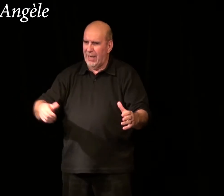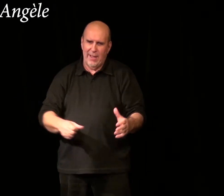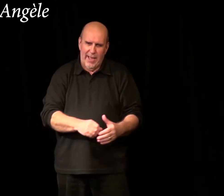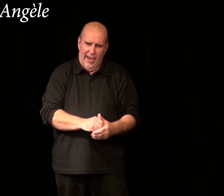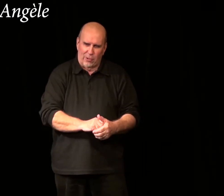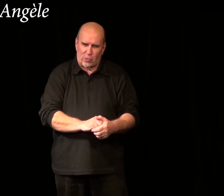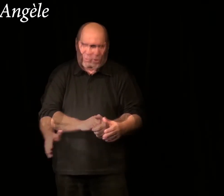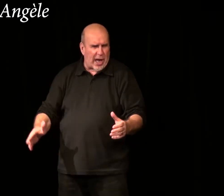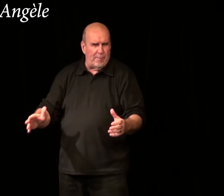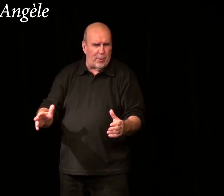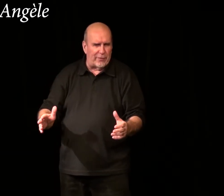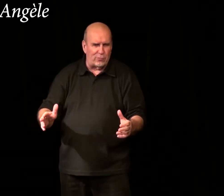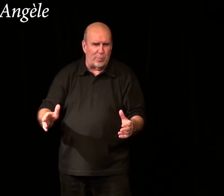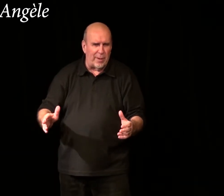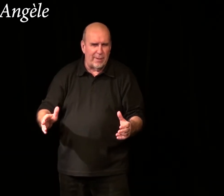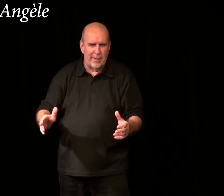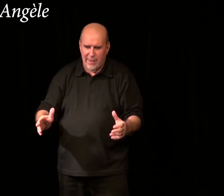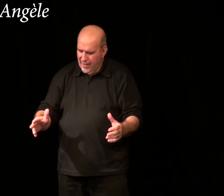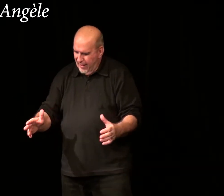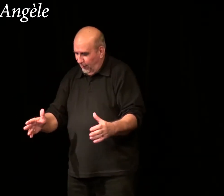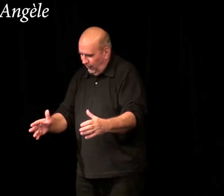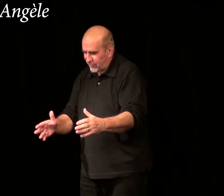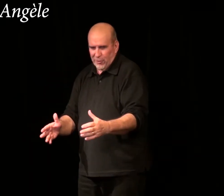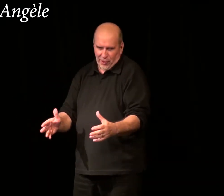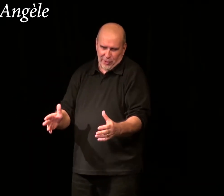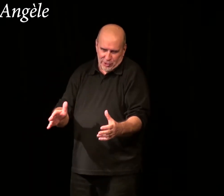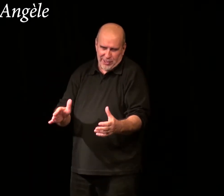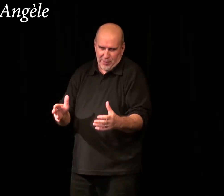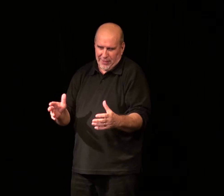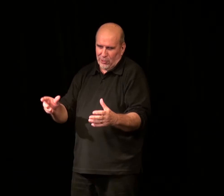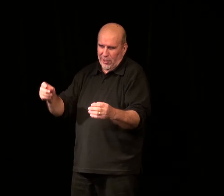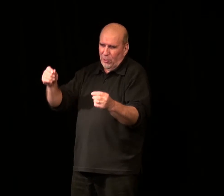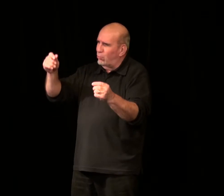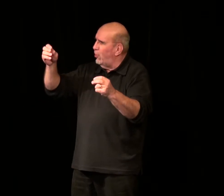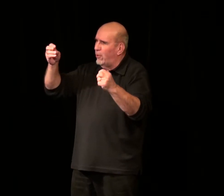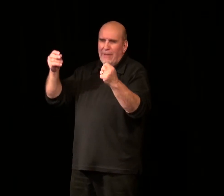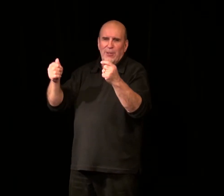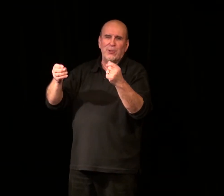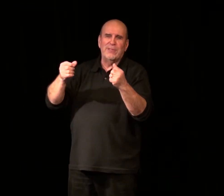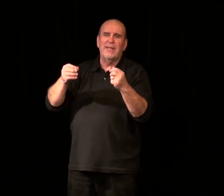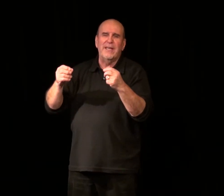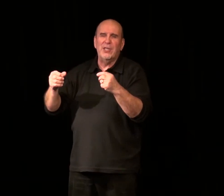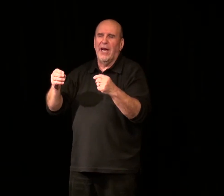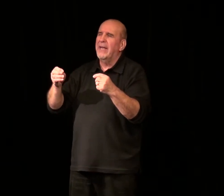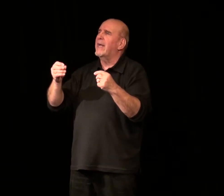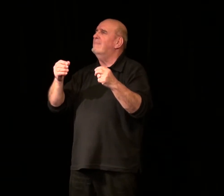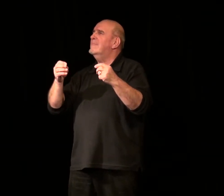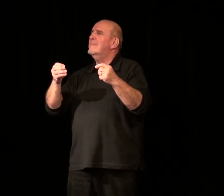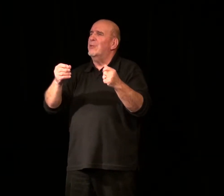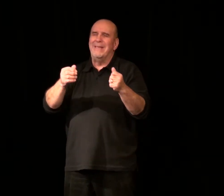Angèle, elle trempe la soupe. Alors, c'est un geste particulier de bouillon. Je le sentais déjà en entrant. Je m